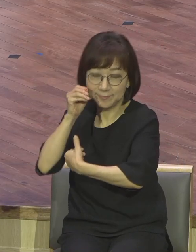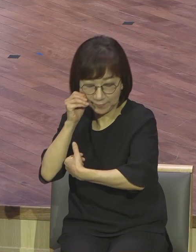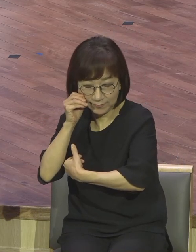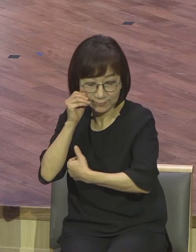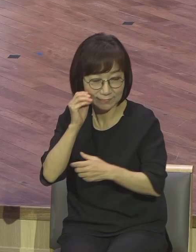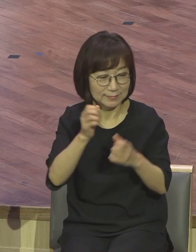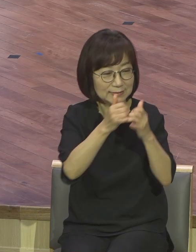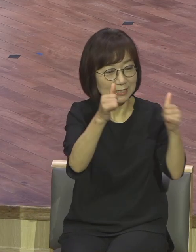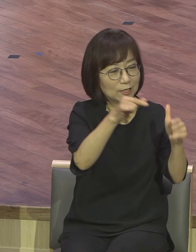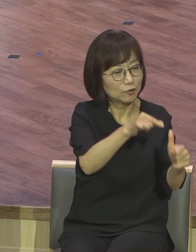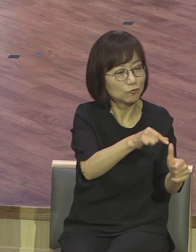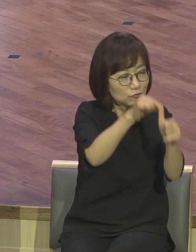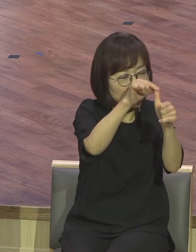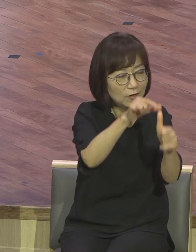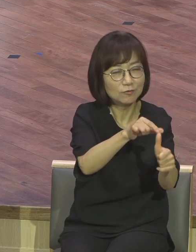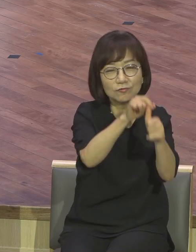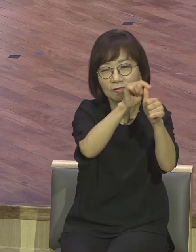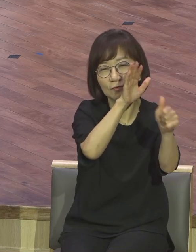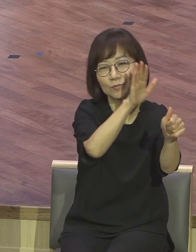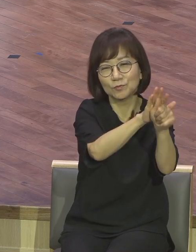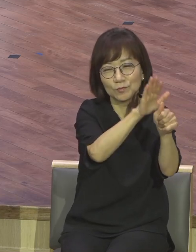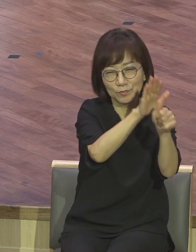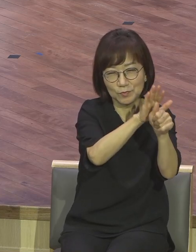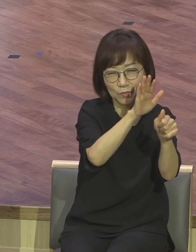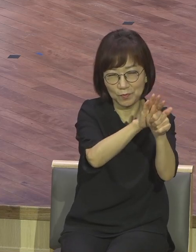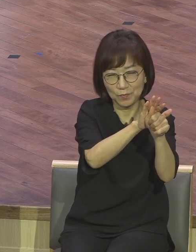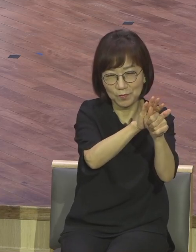나가는 것이 깨어있는 삶이에요.